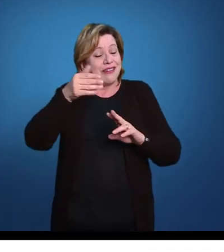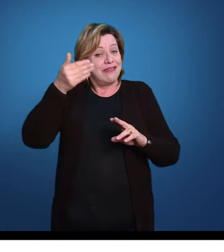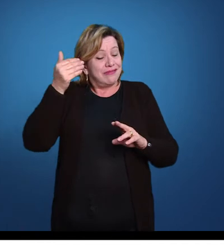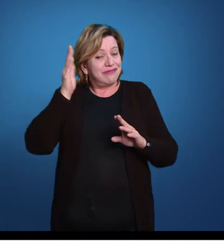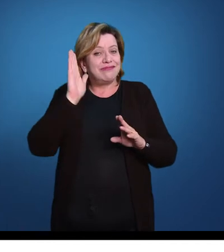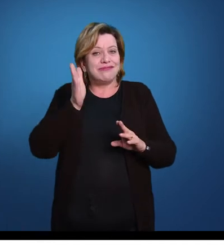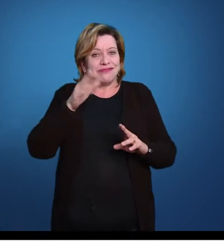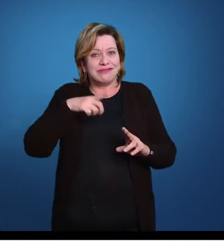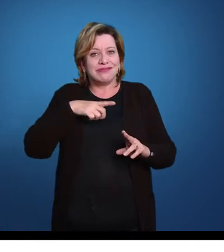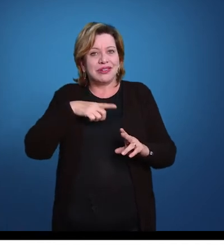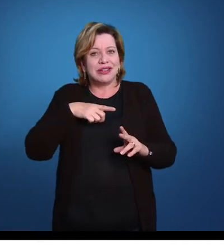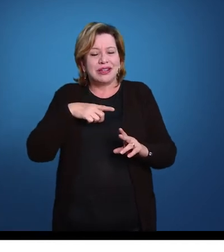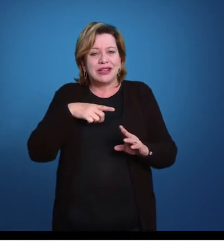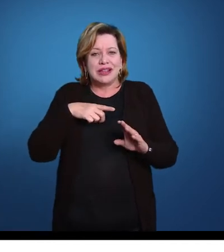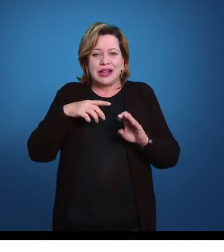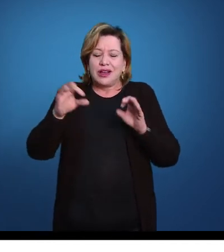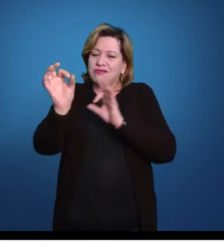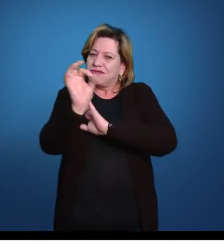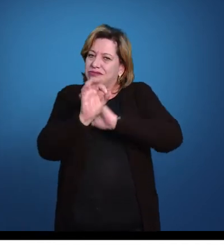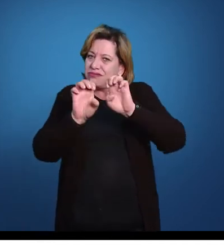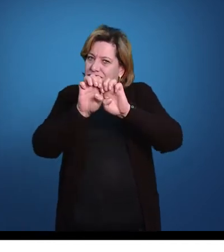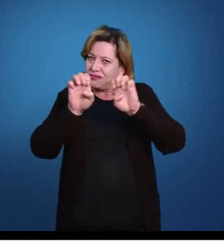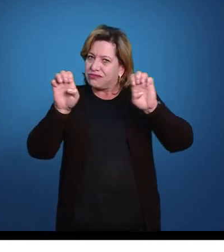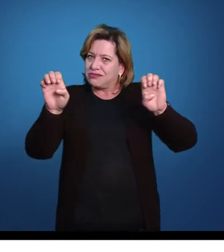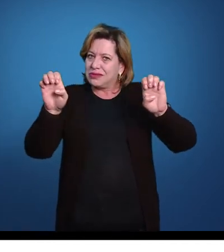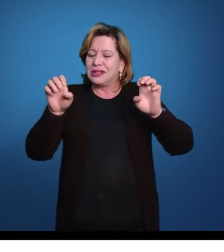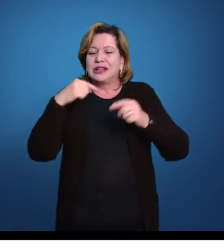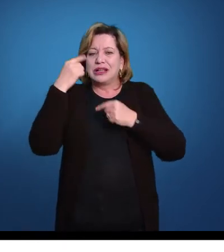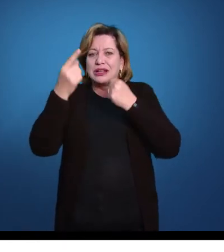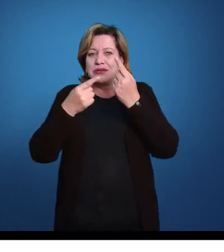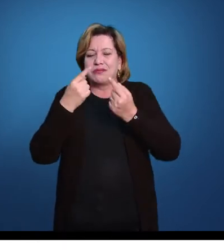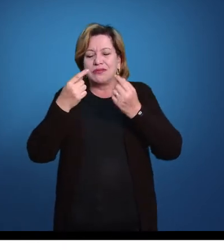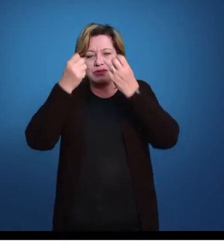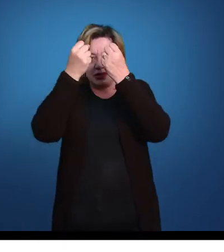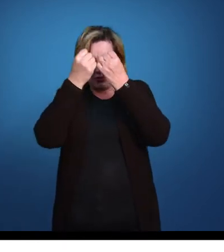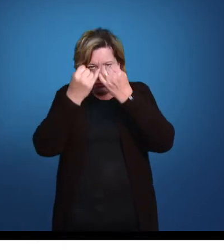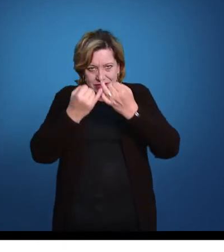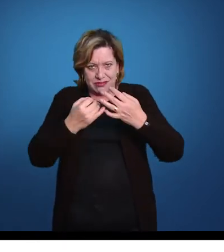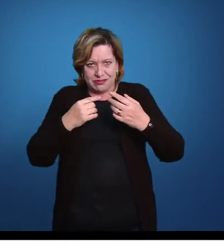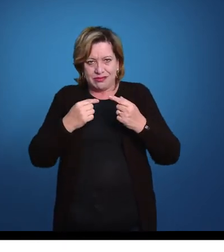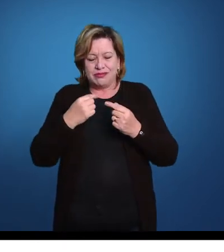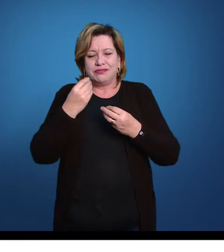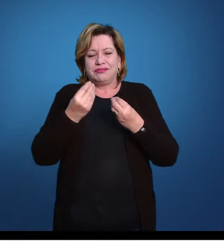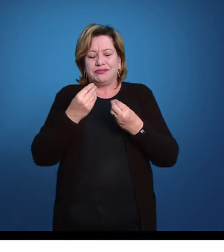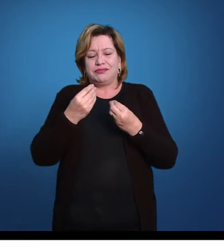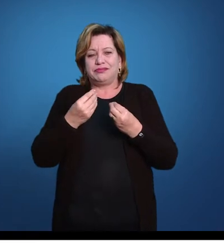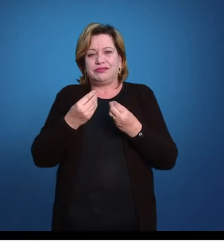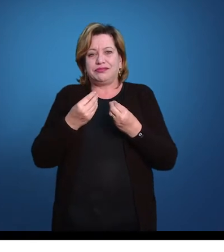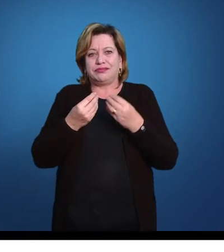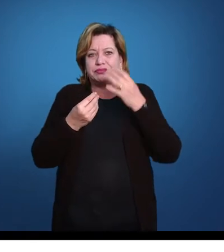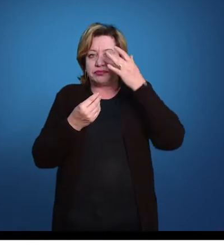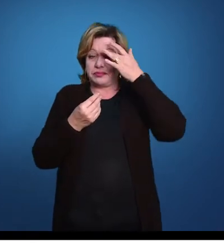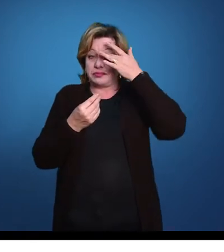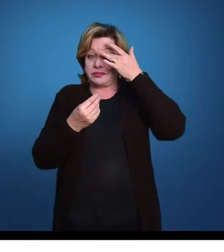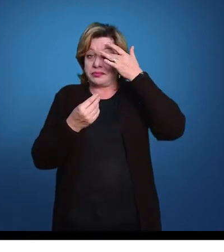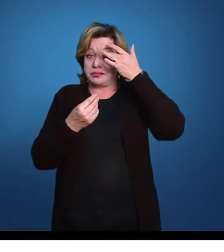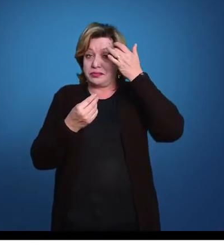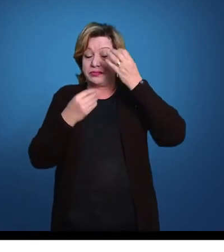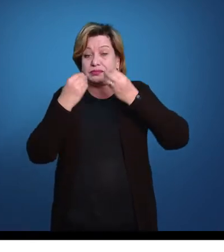Essa estrutura, que é o que a gente vai falar daqui um pouco, que é uma outra especialidade dos equinodermos, é então o